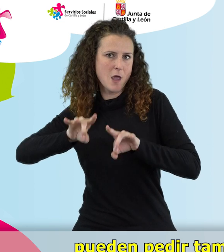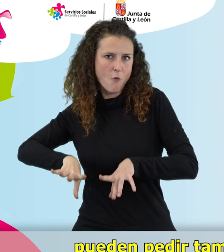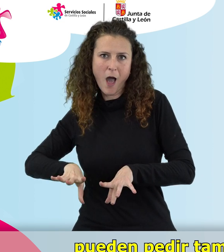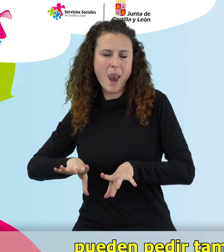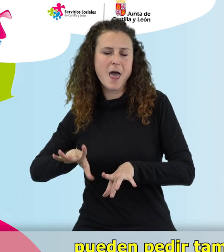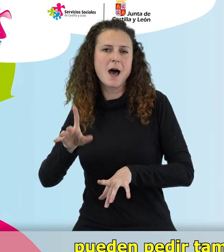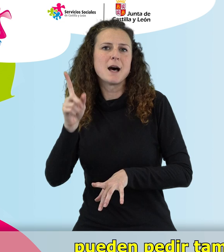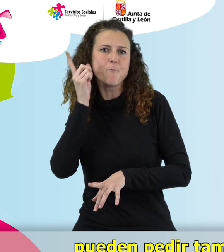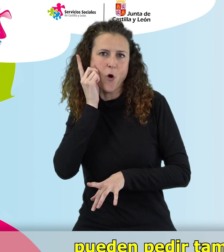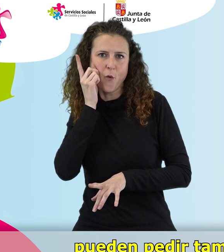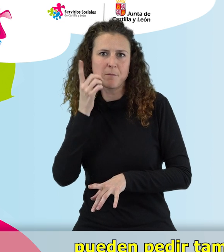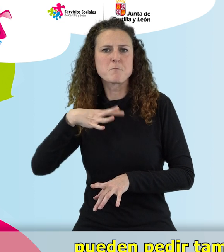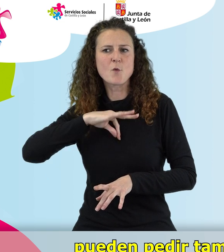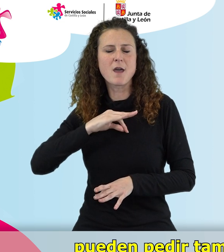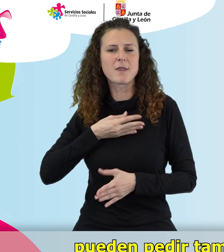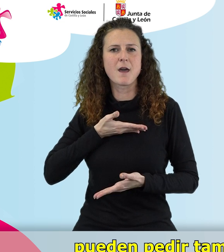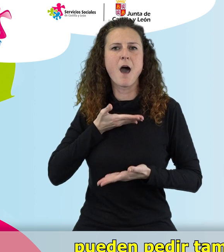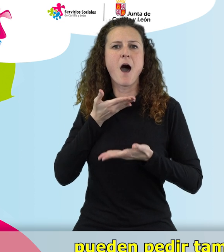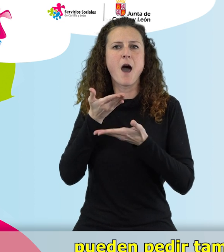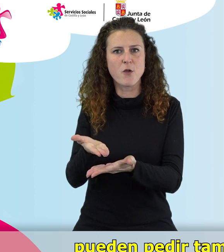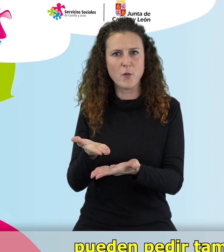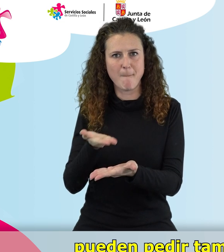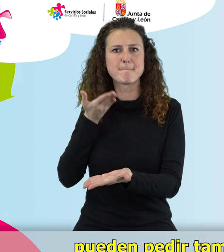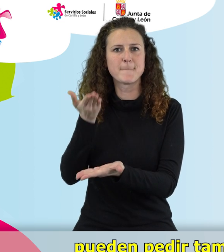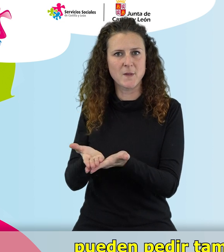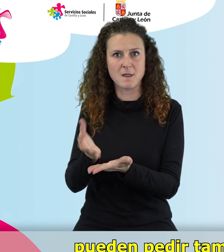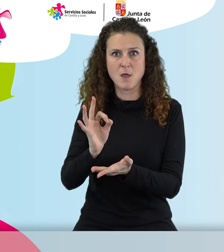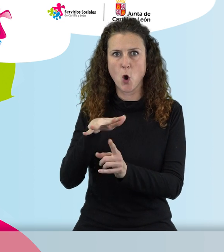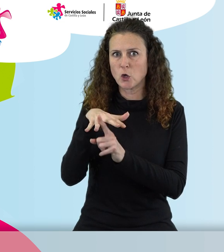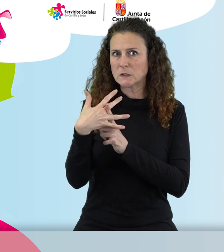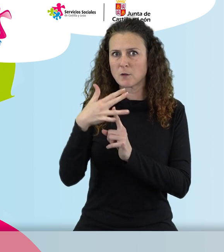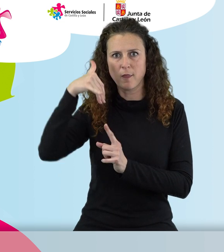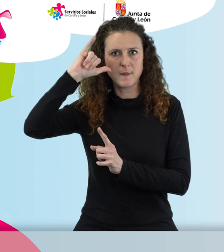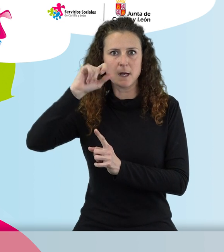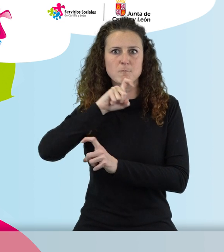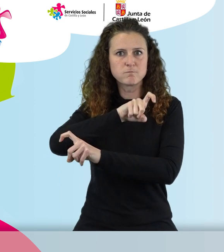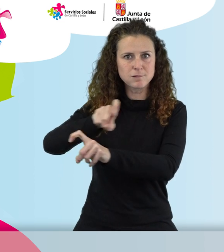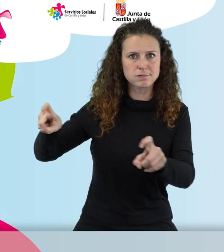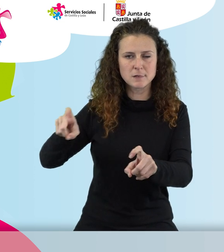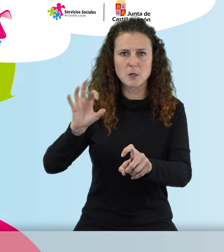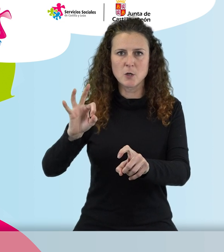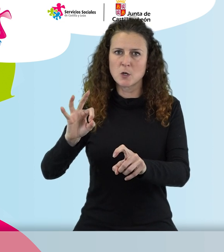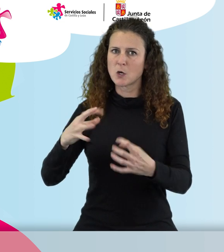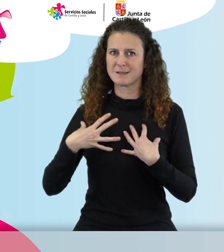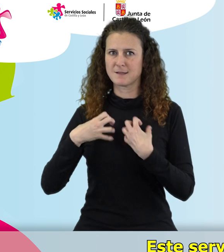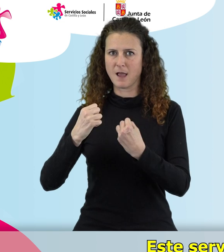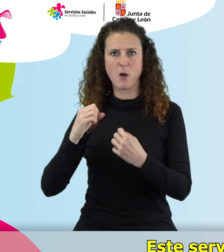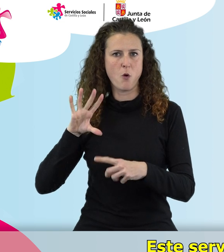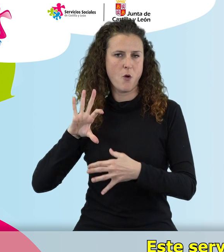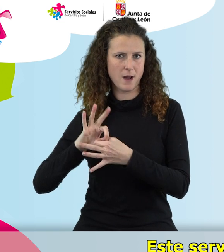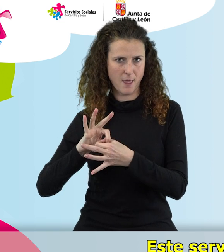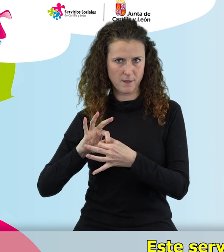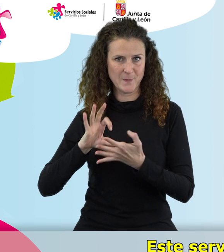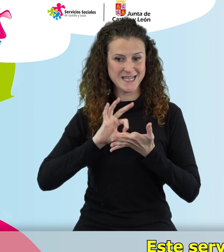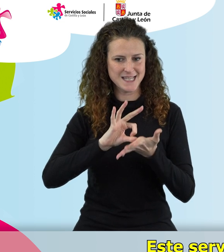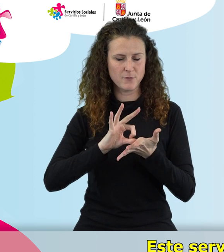pueden pedir también ayuda o comunicar una situación de riesgo o algo relacionado con la salud. Este